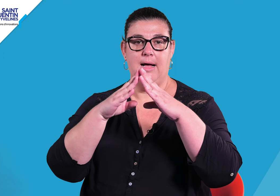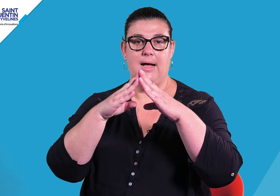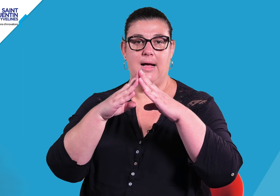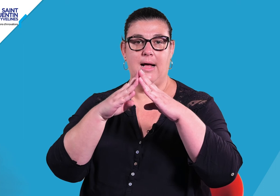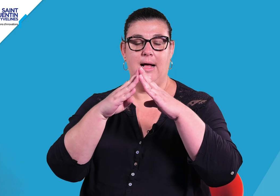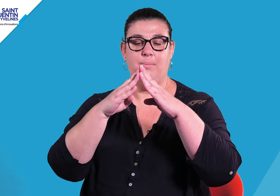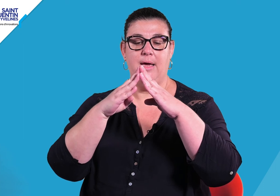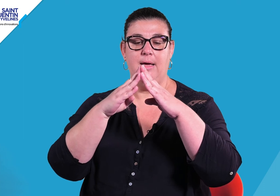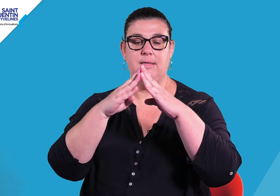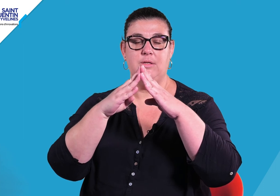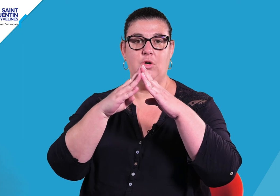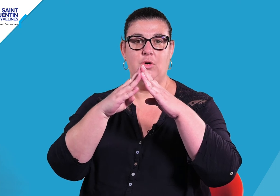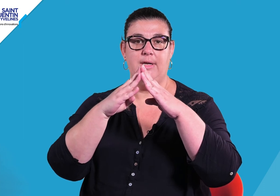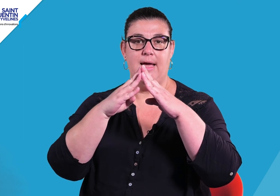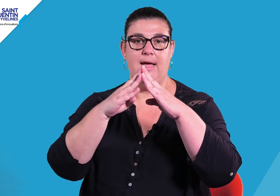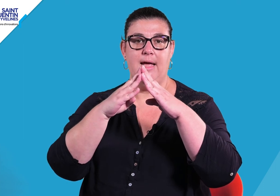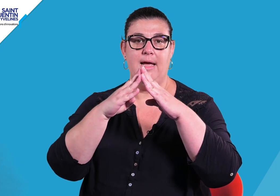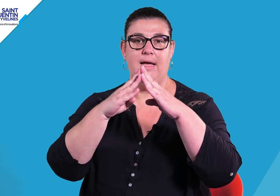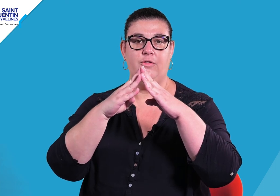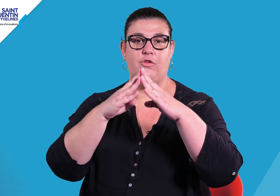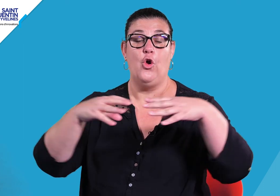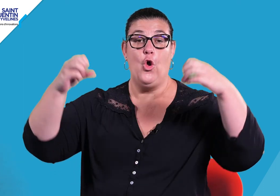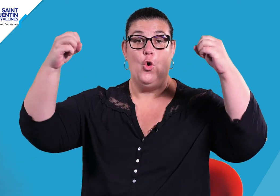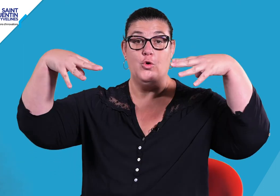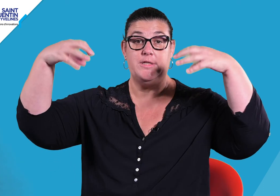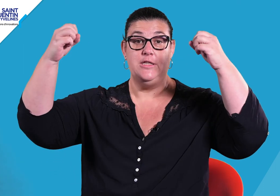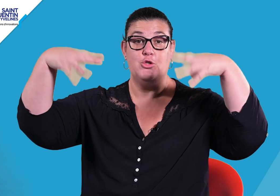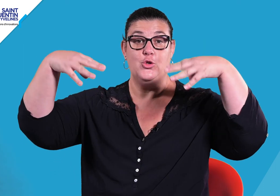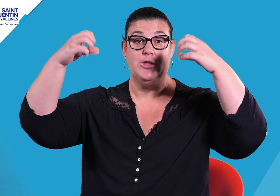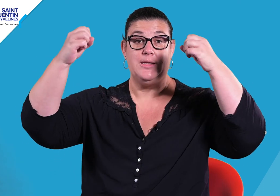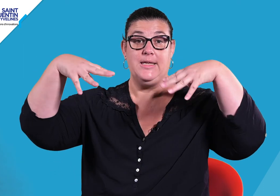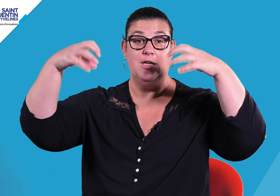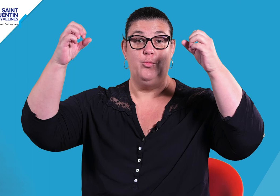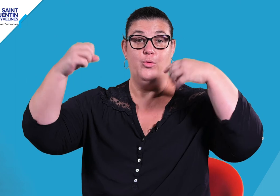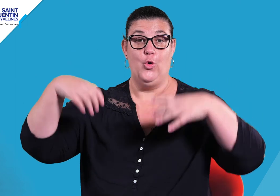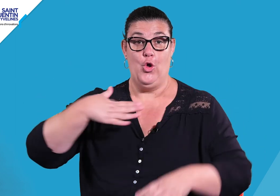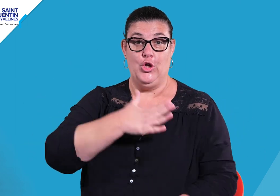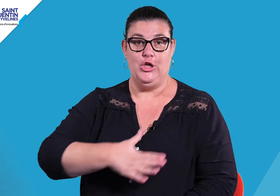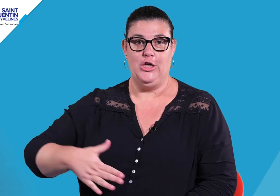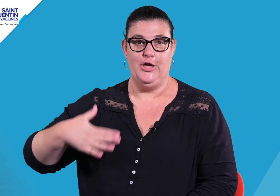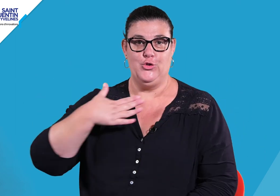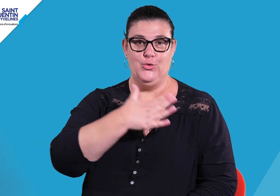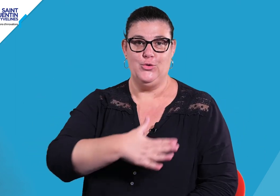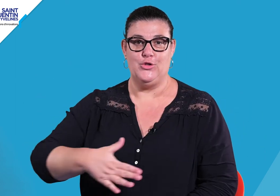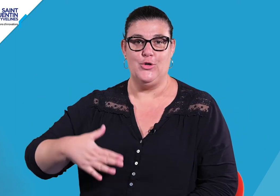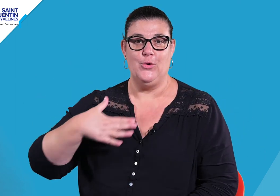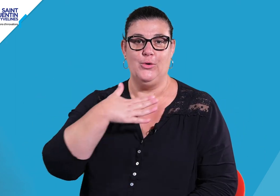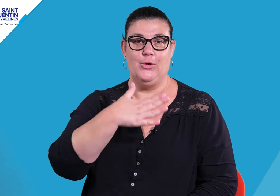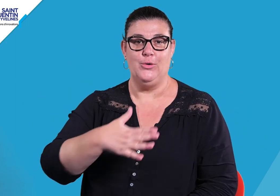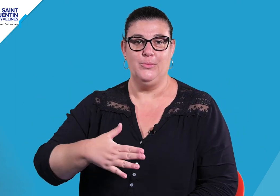maisonnette Aussitôt qu'il pleut, il est tout heureux